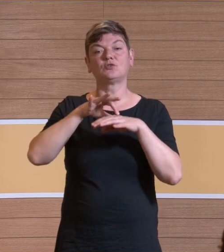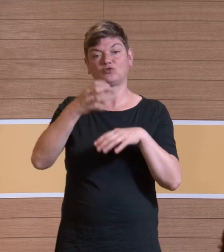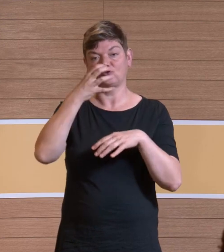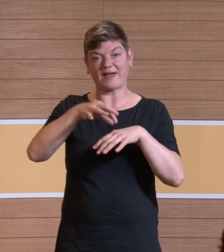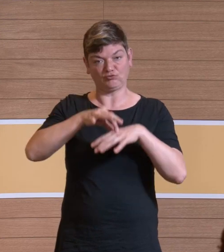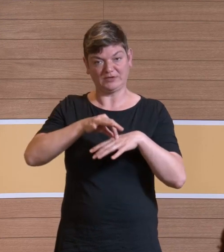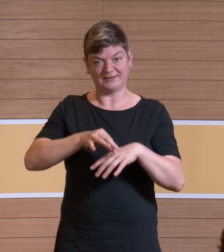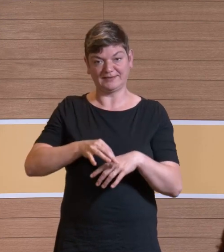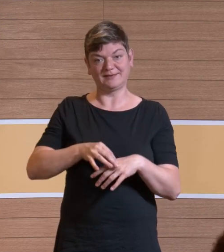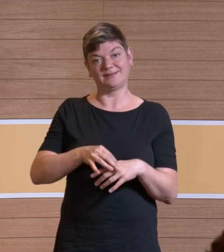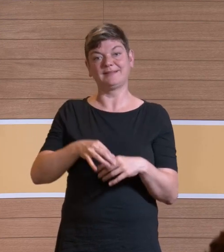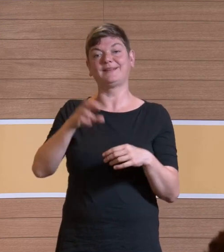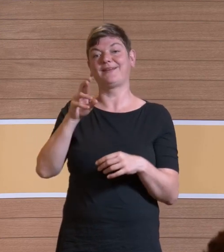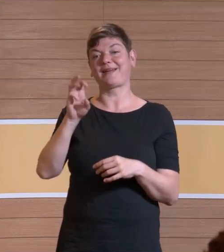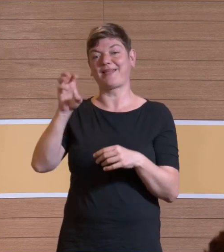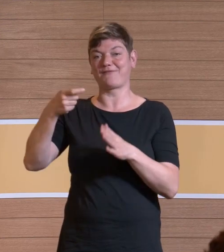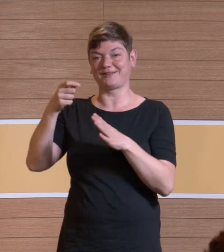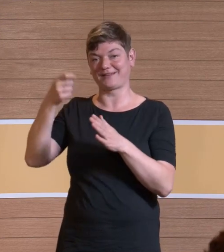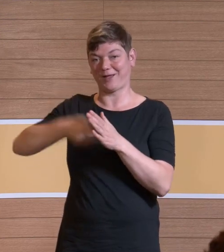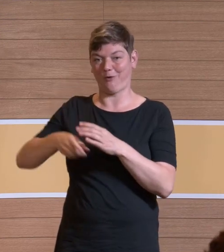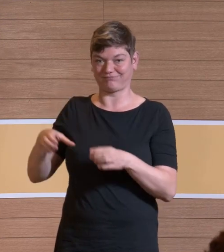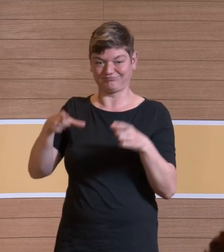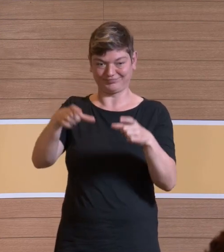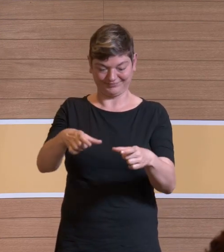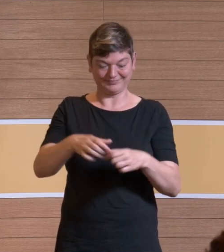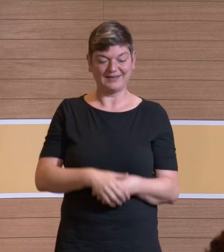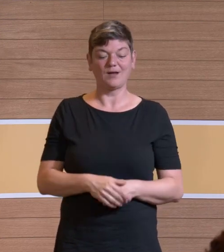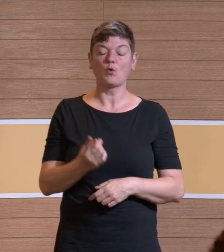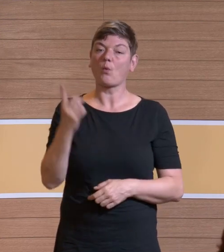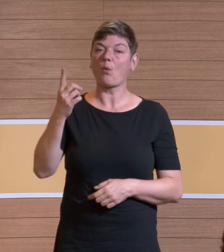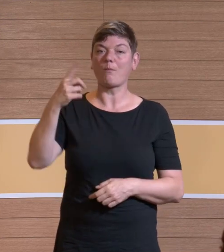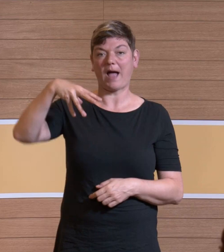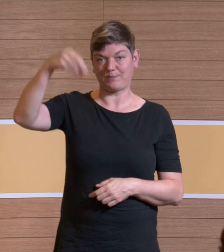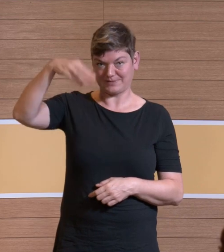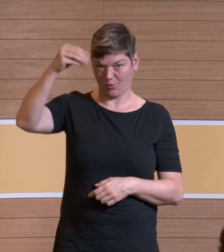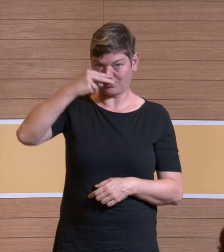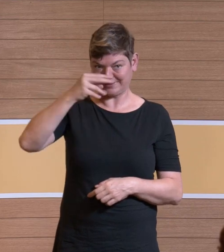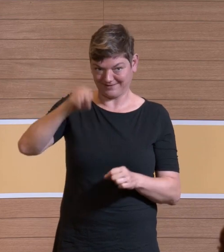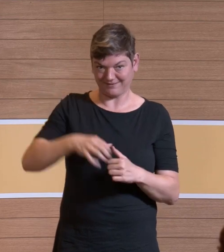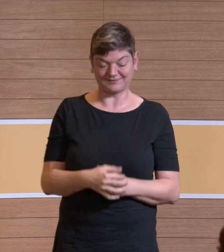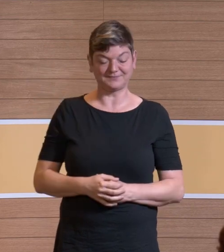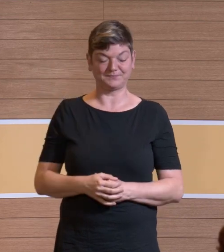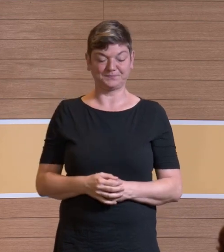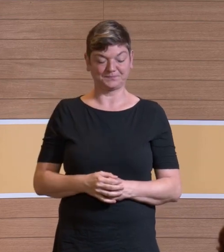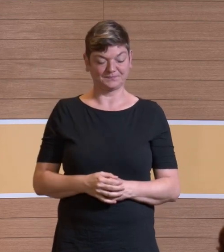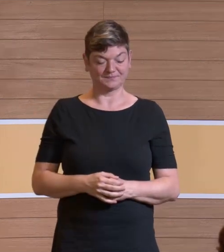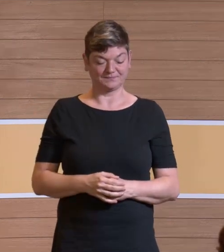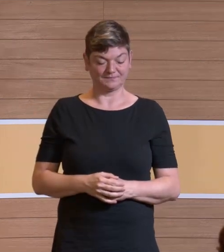Rewe. Dass wir, und Sie sehen oben, die Absaugung ist überhalb von dieser